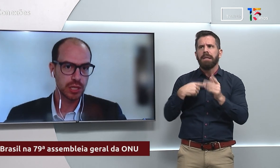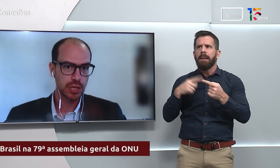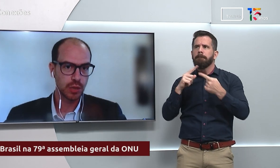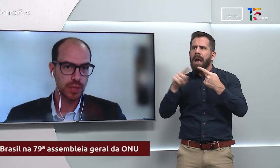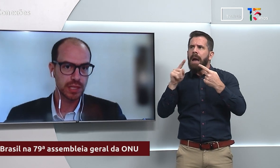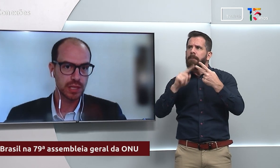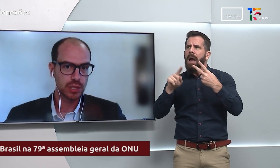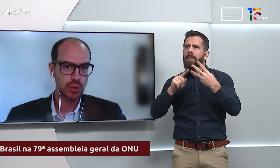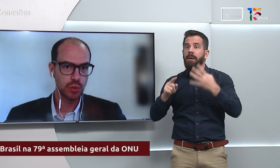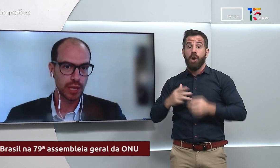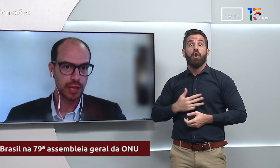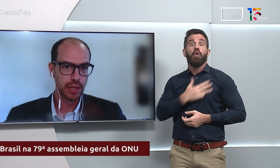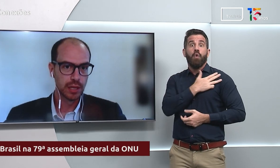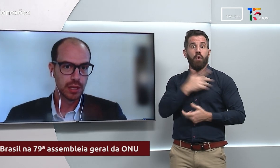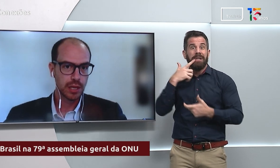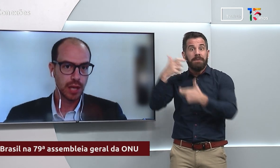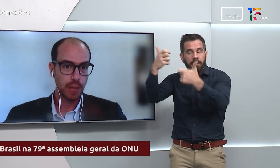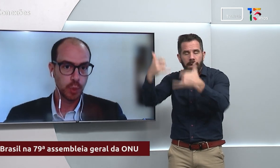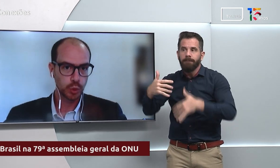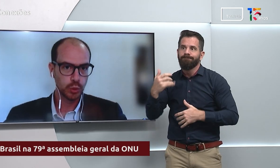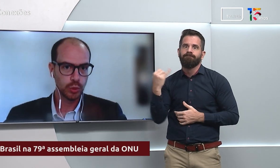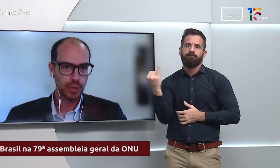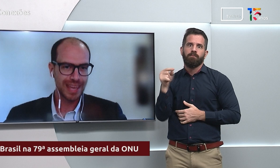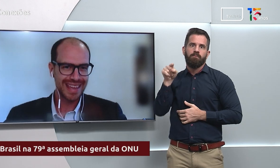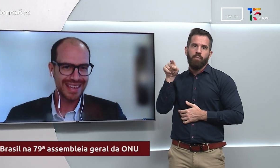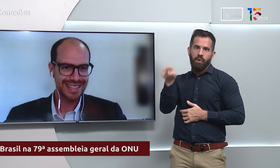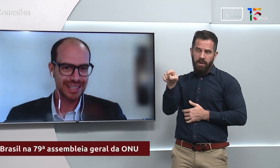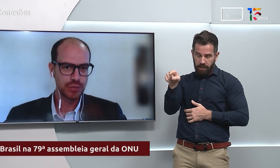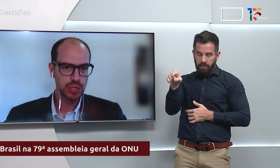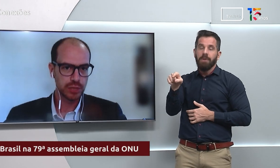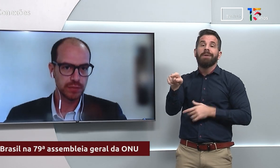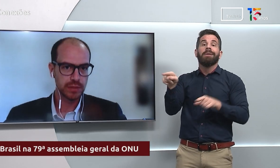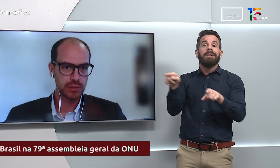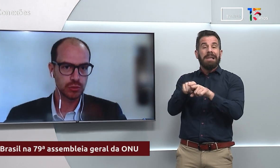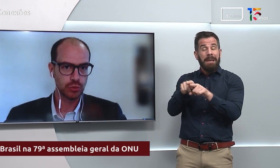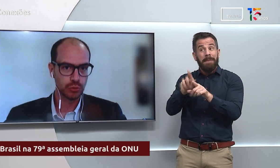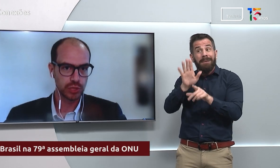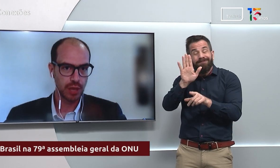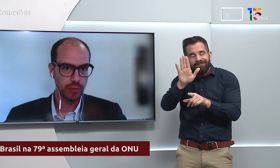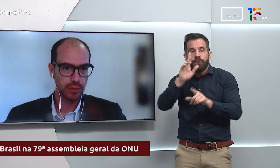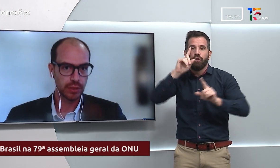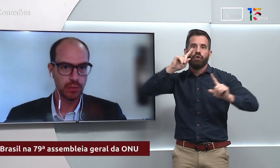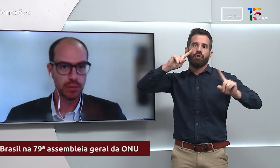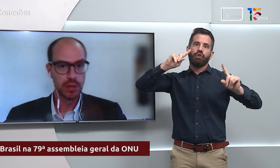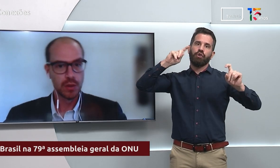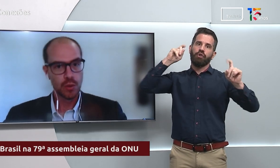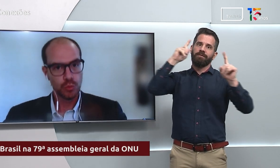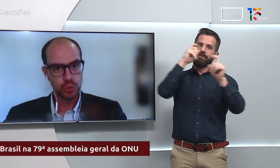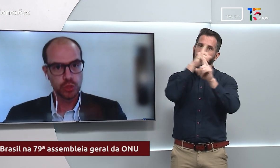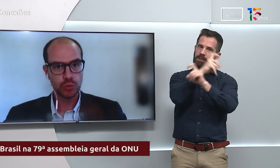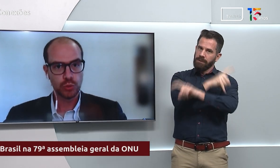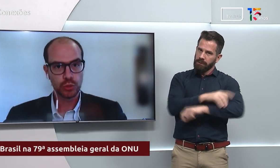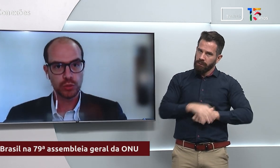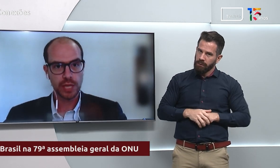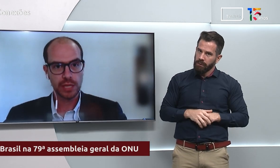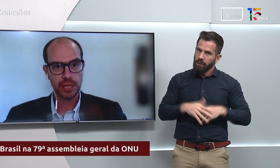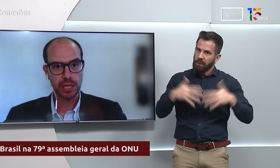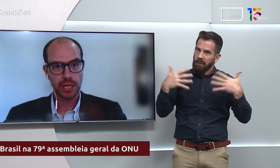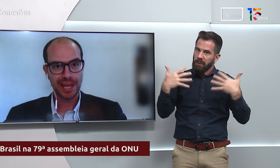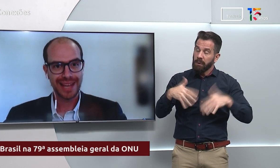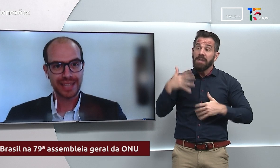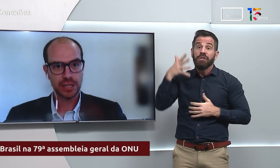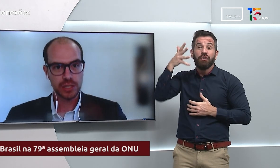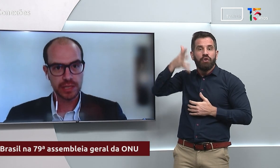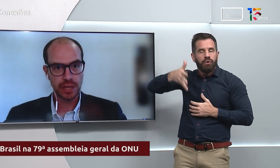Lula abordou. é questão de difícil solução. Então, um discurso entre